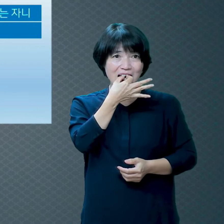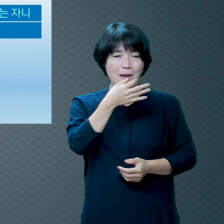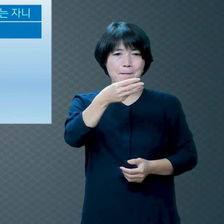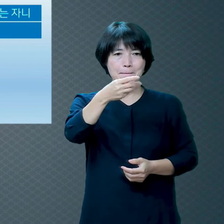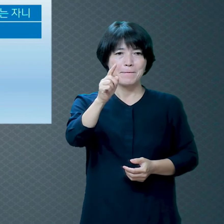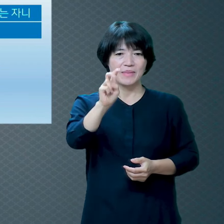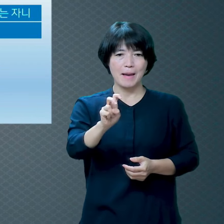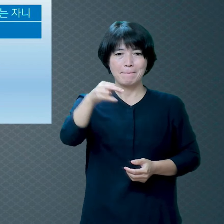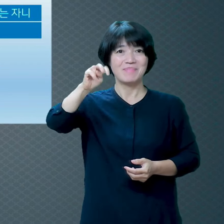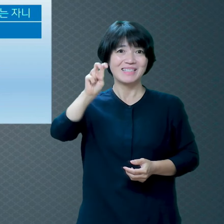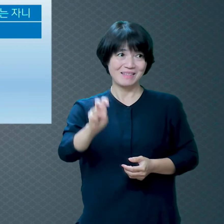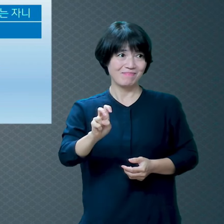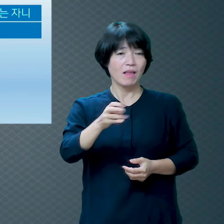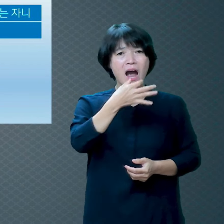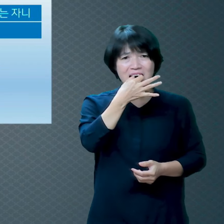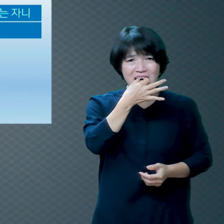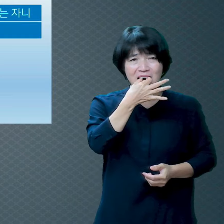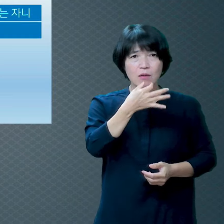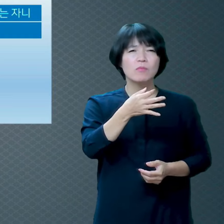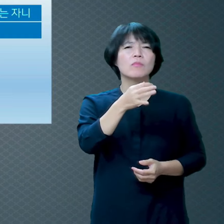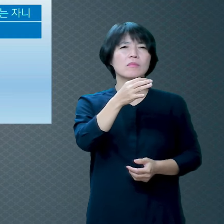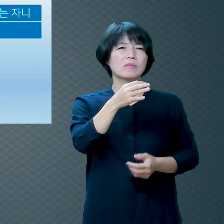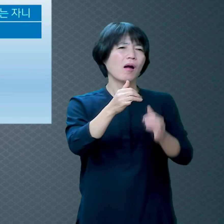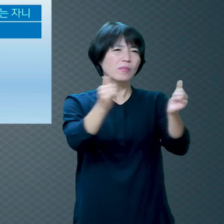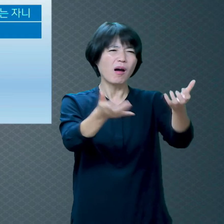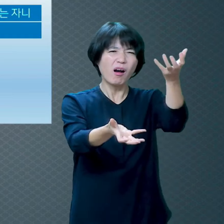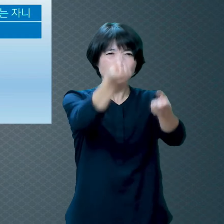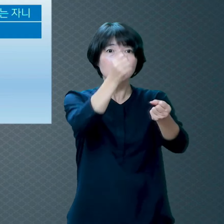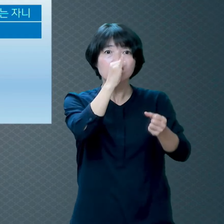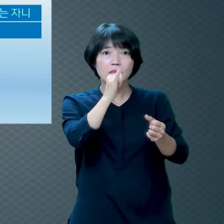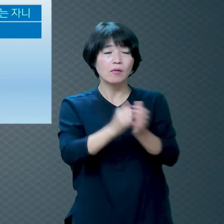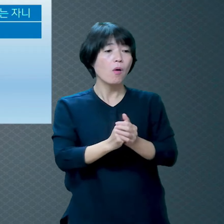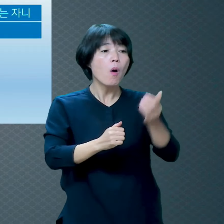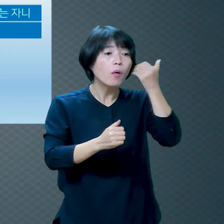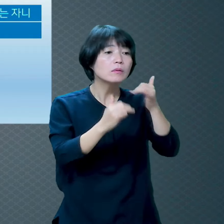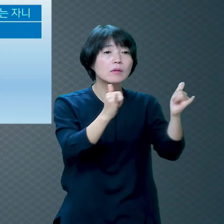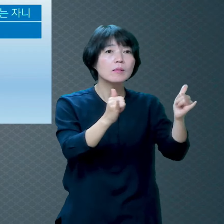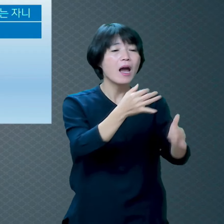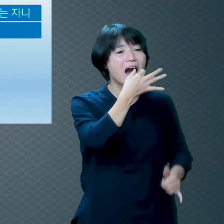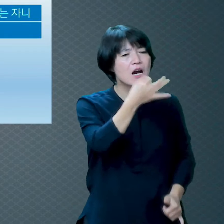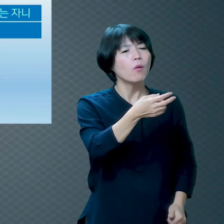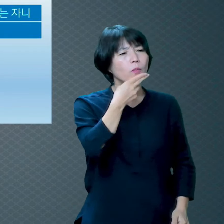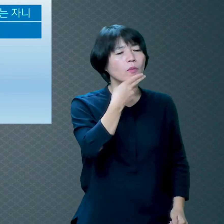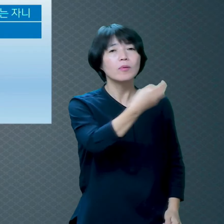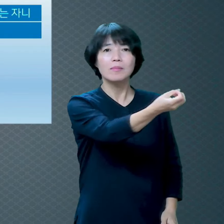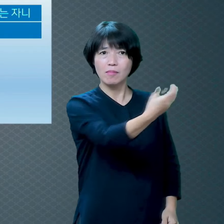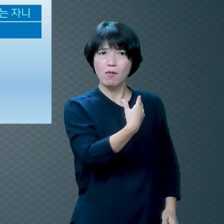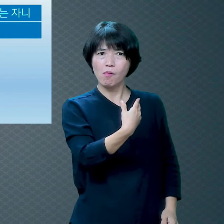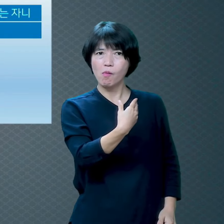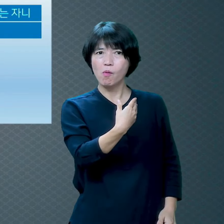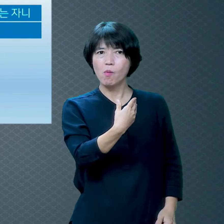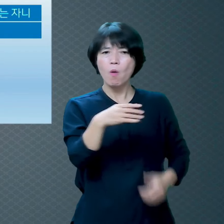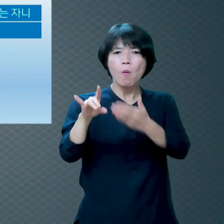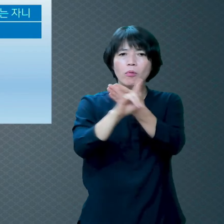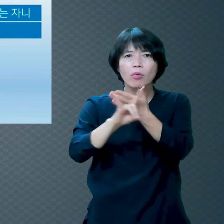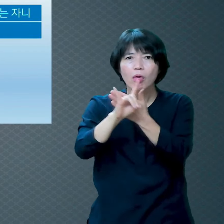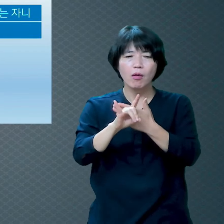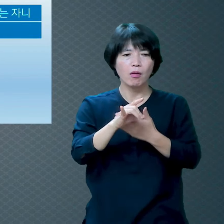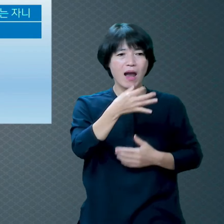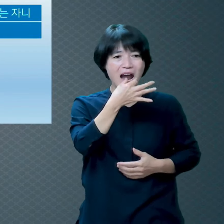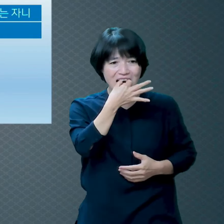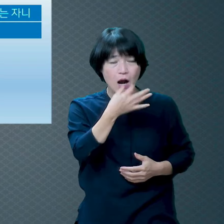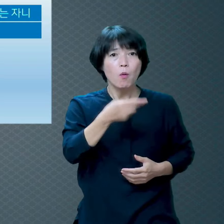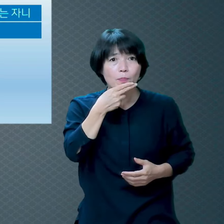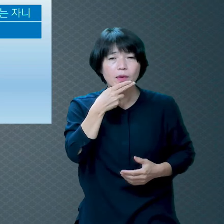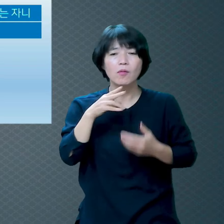욕심 없다는 분도 있더라고요 자기는 아무 욕심도 없대요 오리발 내밀면 이게 참 어려운데